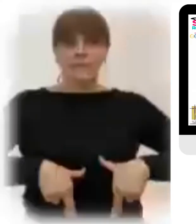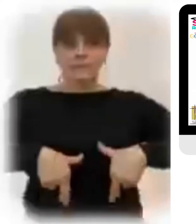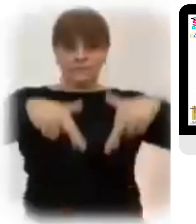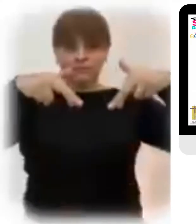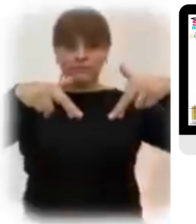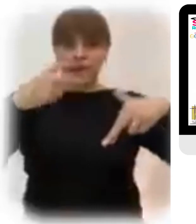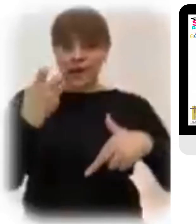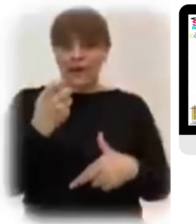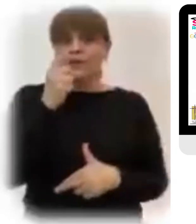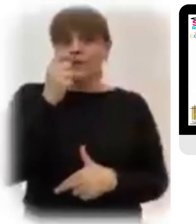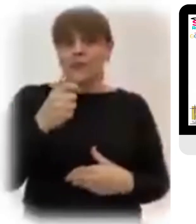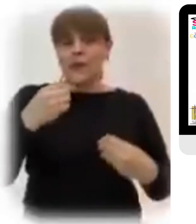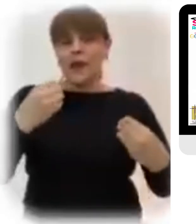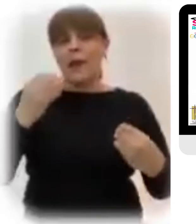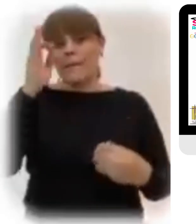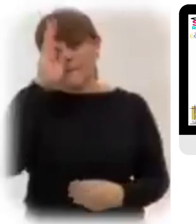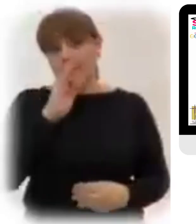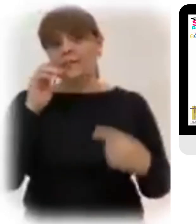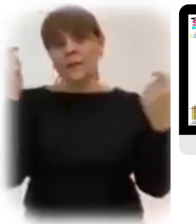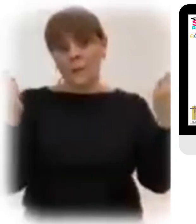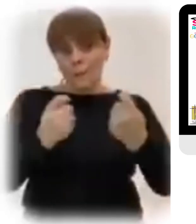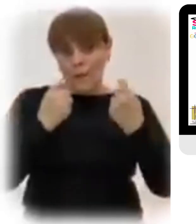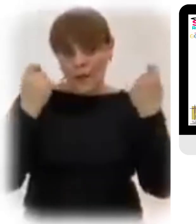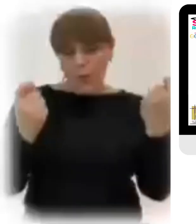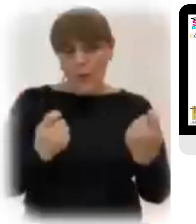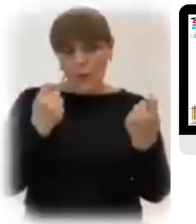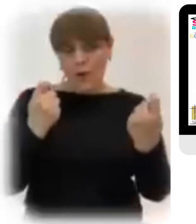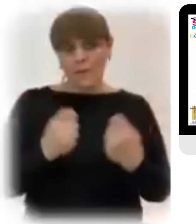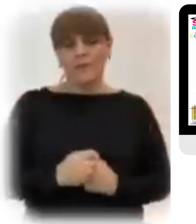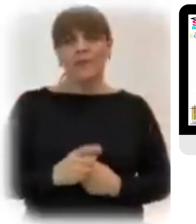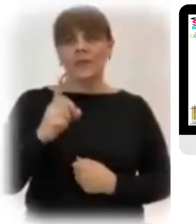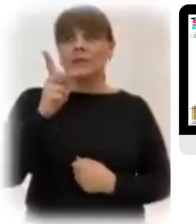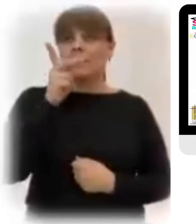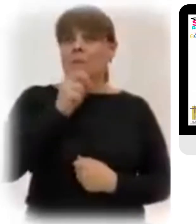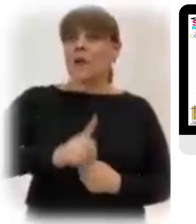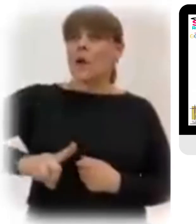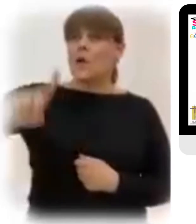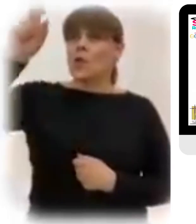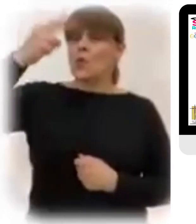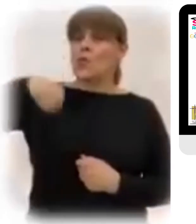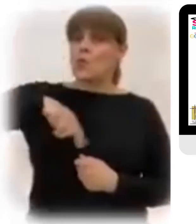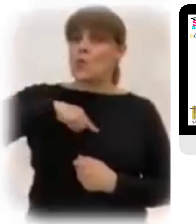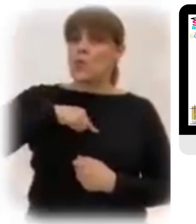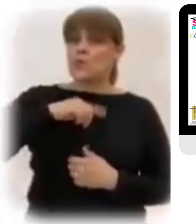Vivamos así plenamente La vigilia pascual